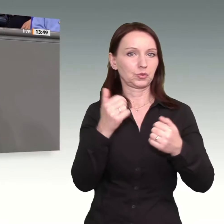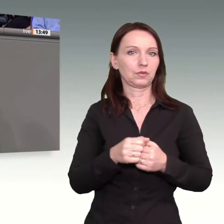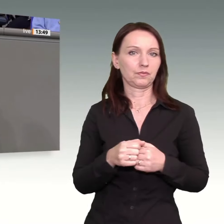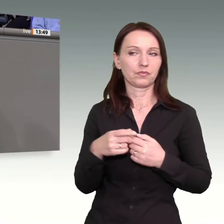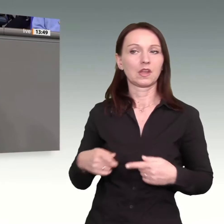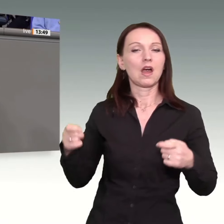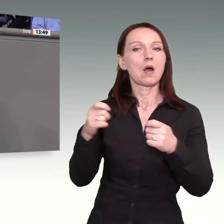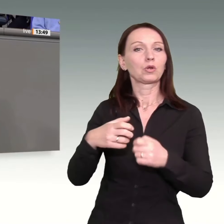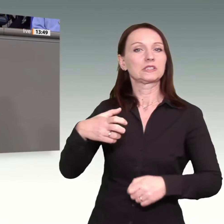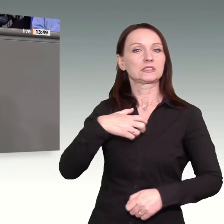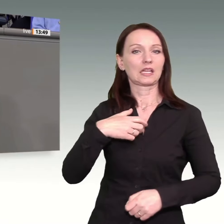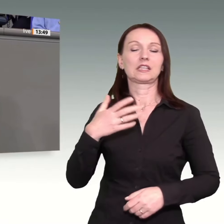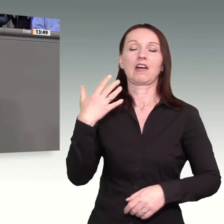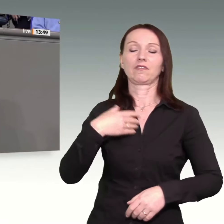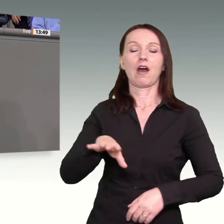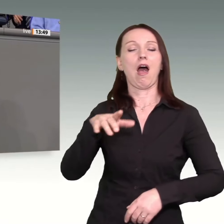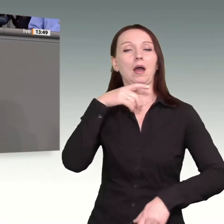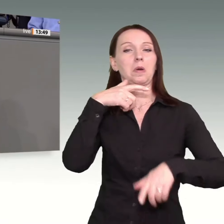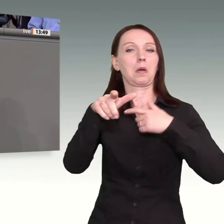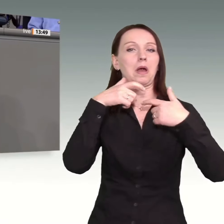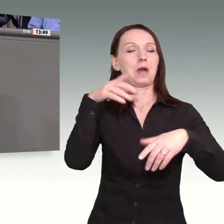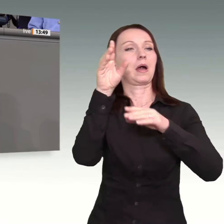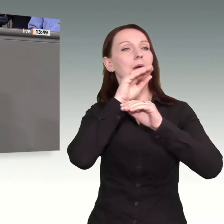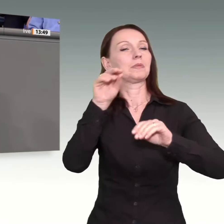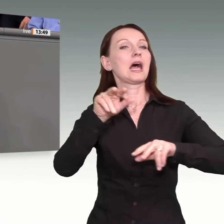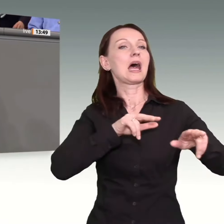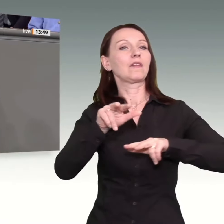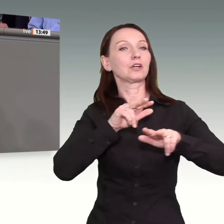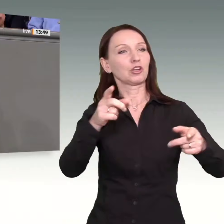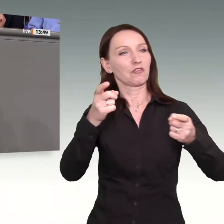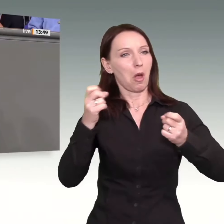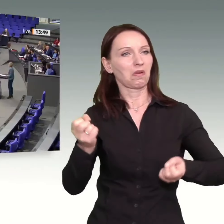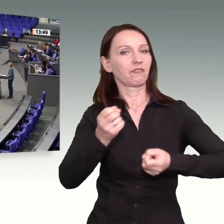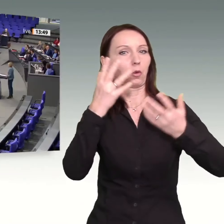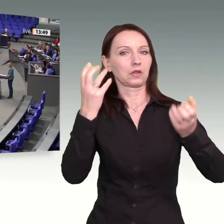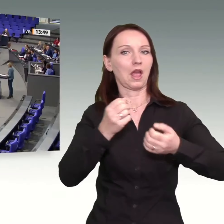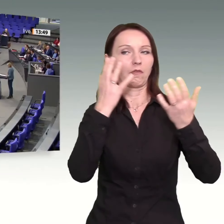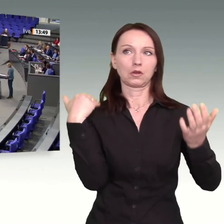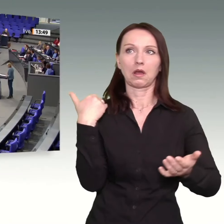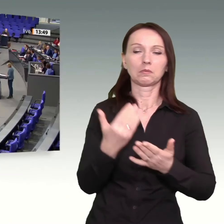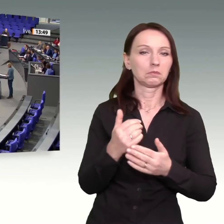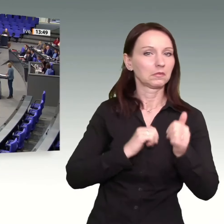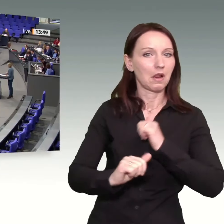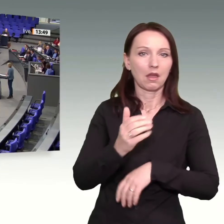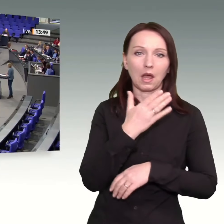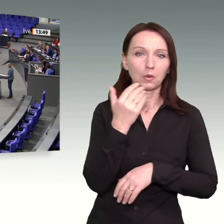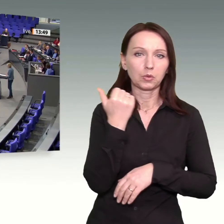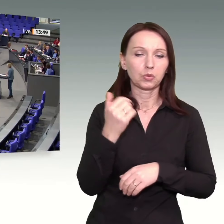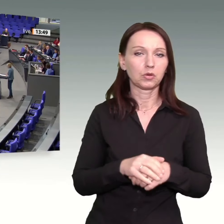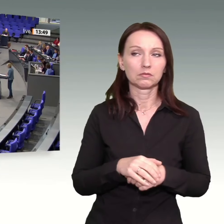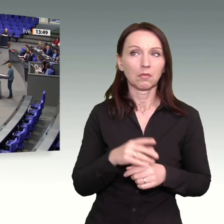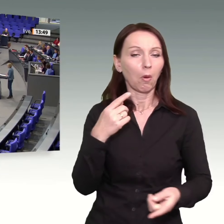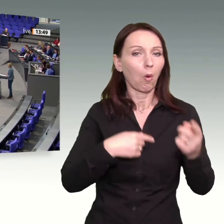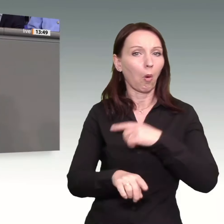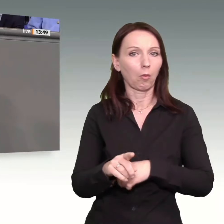des Bundeskanzlers ist so leider auch ausgeblieben. Im Gegenteil. Wir fallen weiter zurück. Die Weltwirtschaft